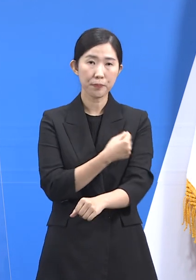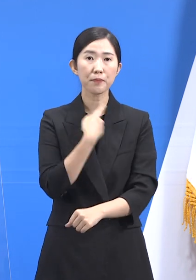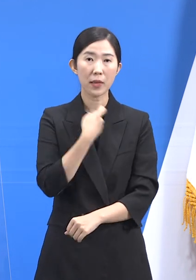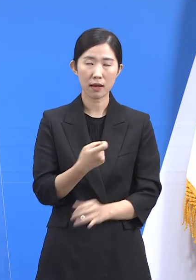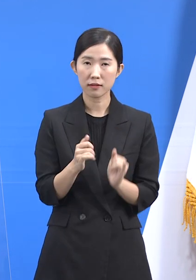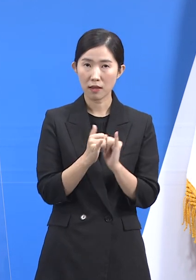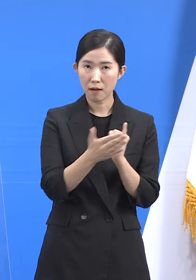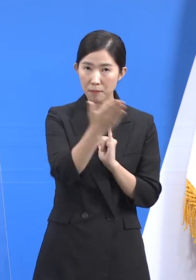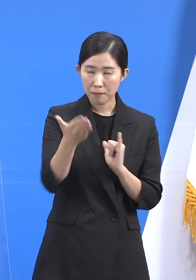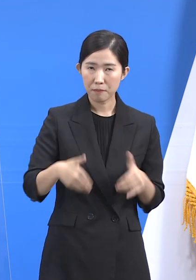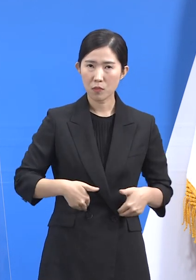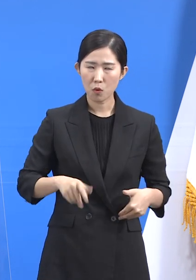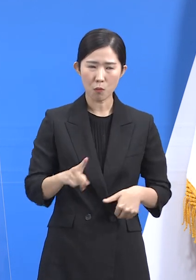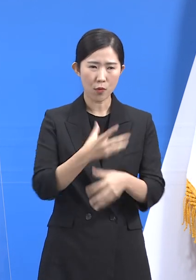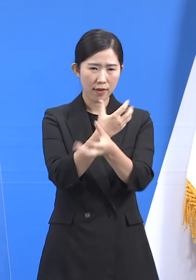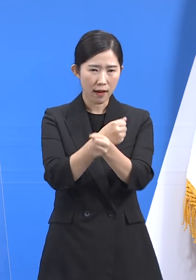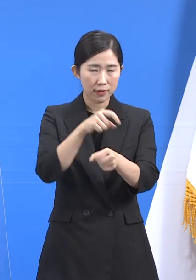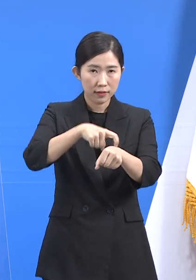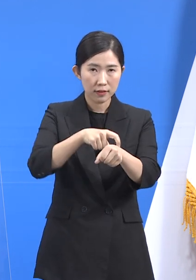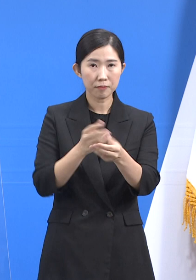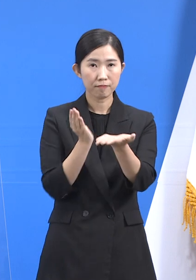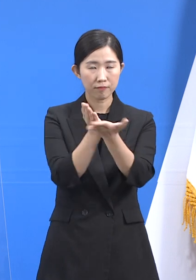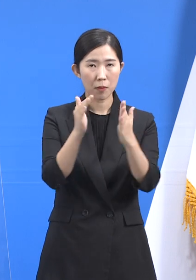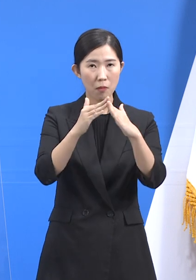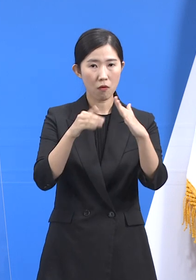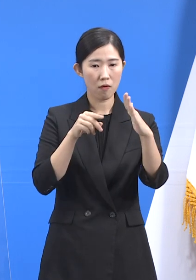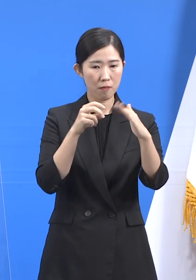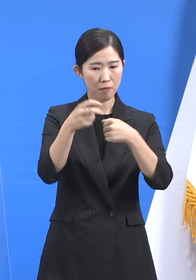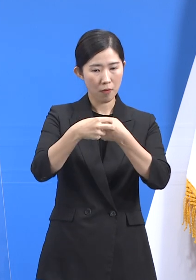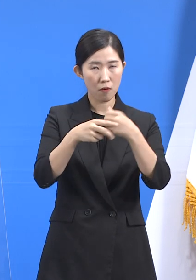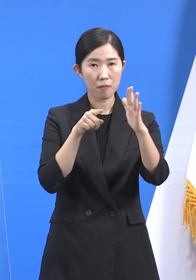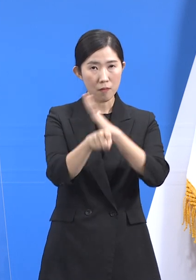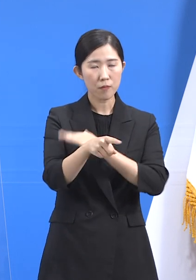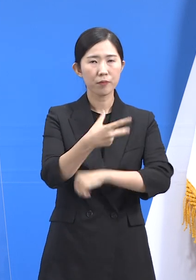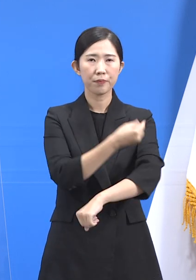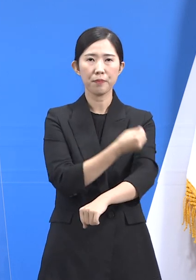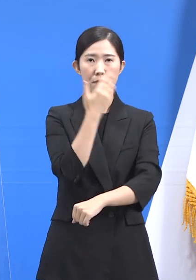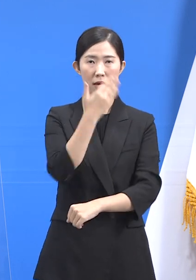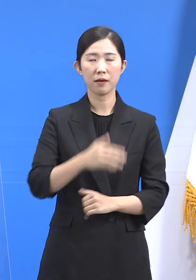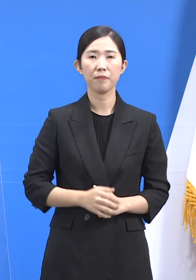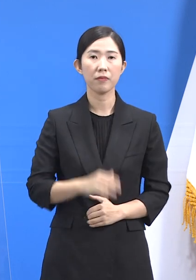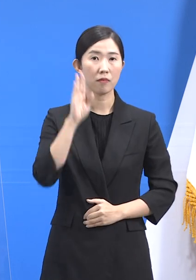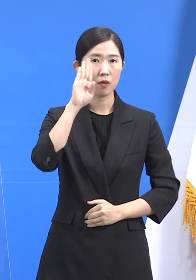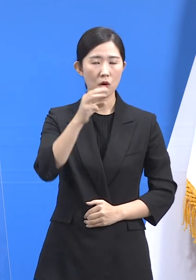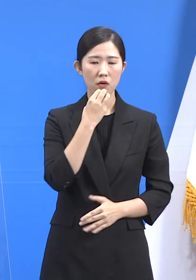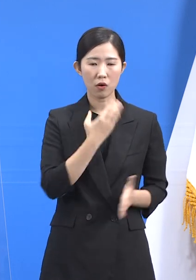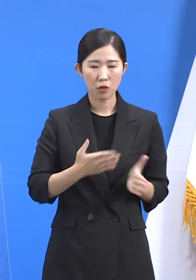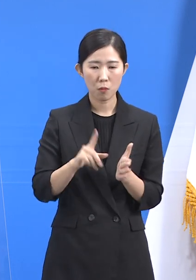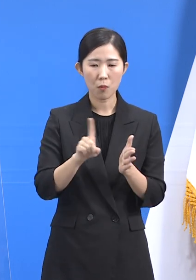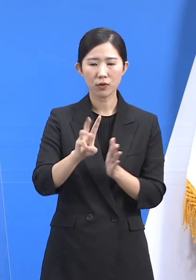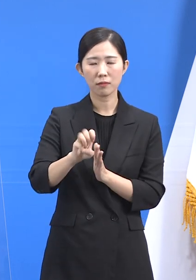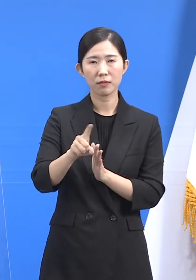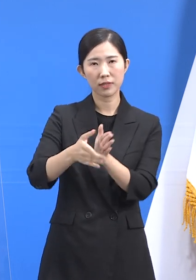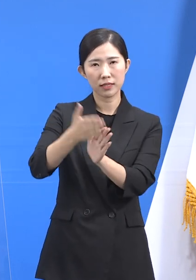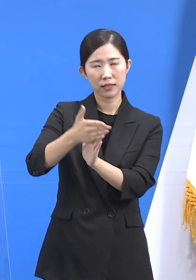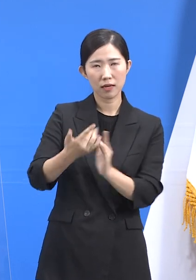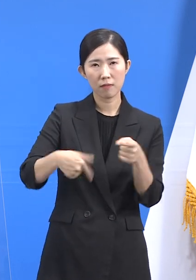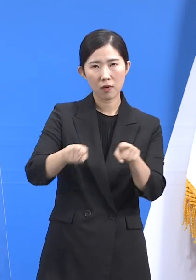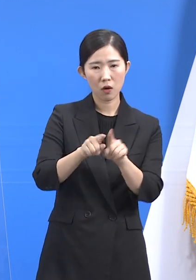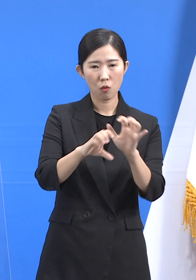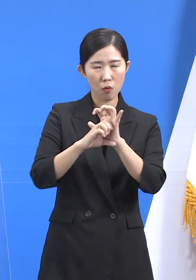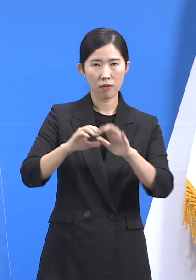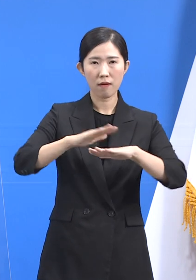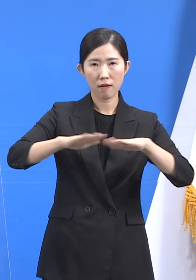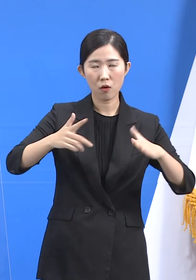예약된 일정에 맞춰 접종기간을 방문하시면 접종이 가능합니다. 앞으로도 경기도는 31개 시군과 함께 코로나19